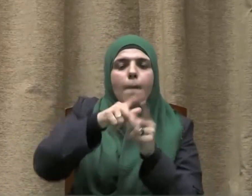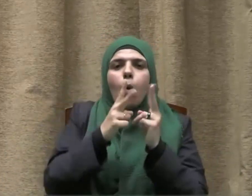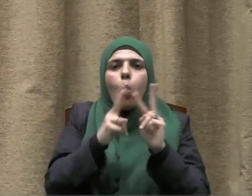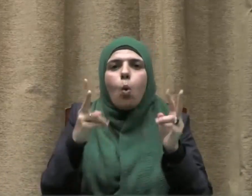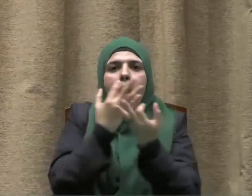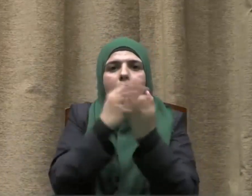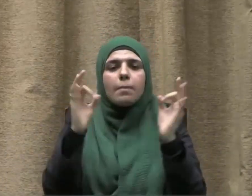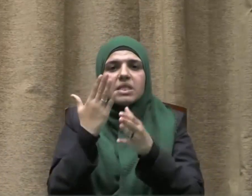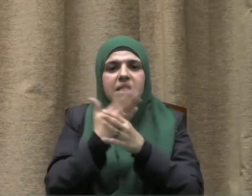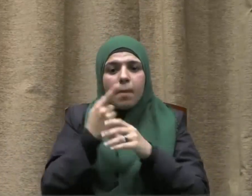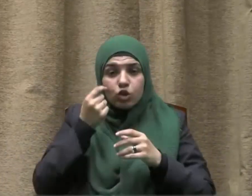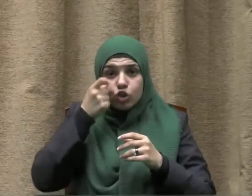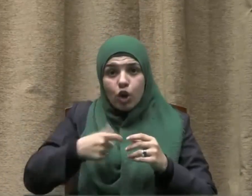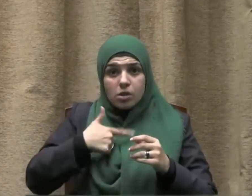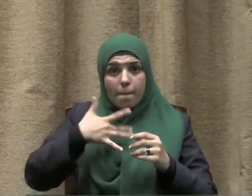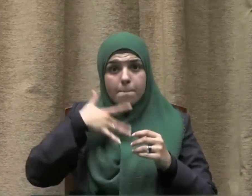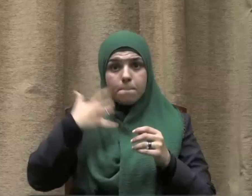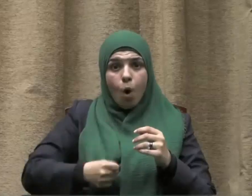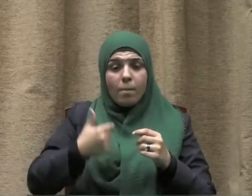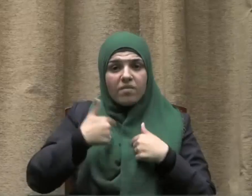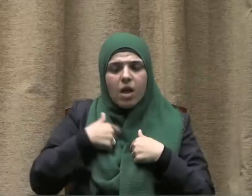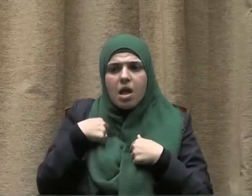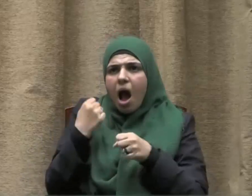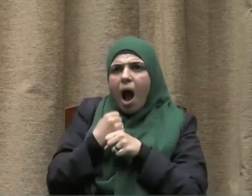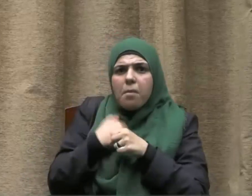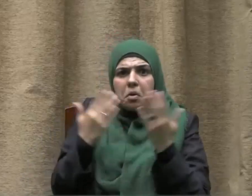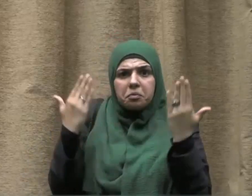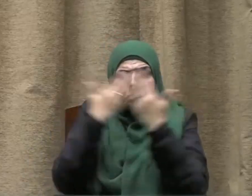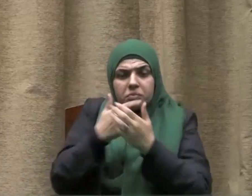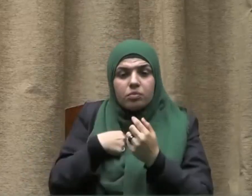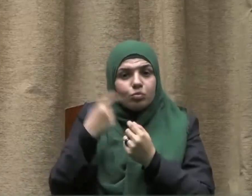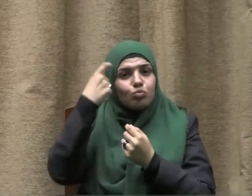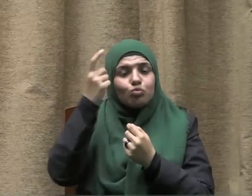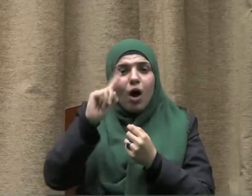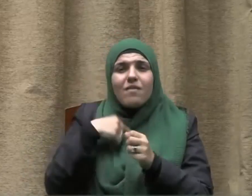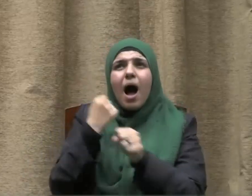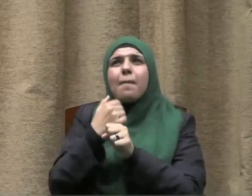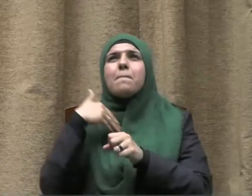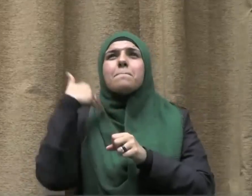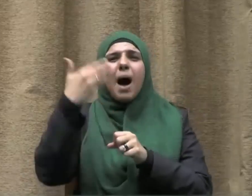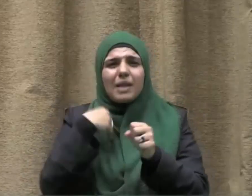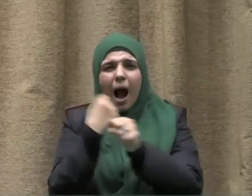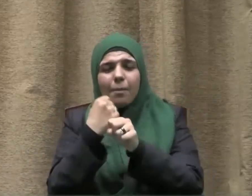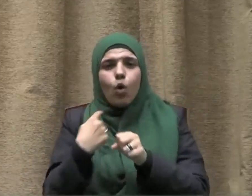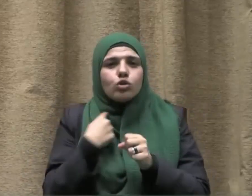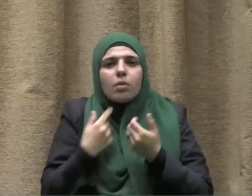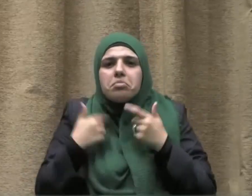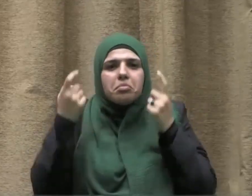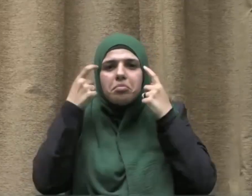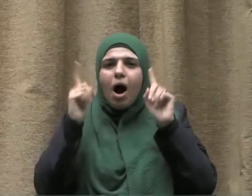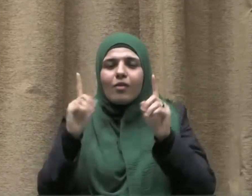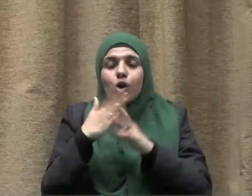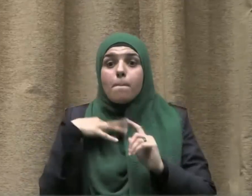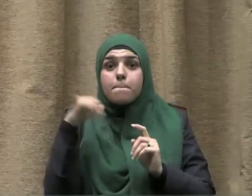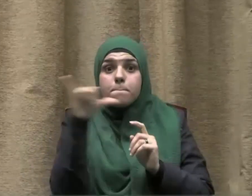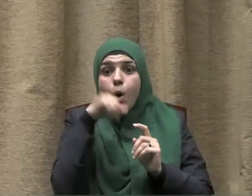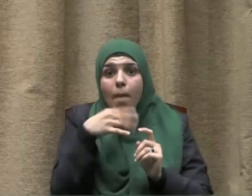لأن المدمن لا يبالي أثر فعله ولا عواقب جريمته فكل ما يهمه